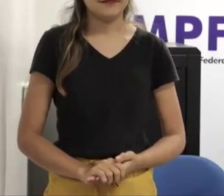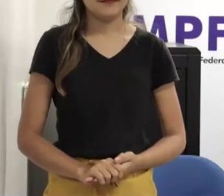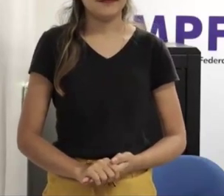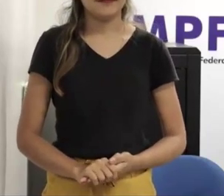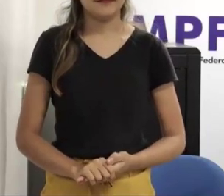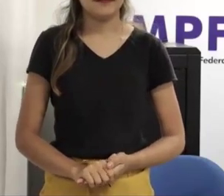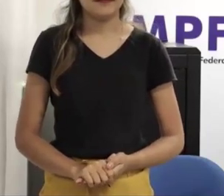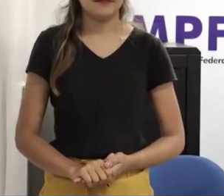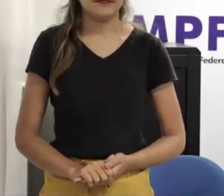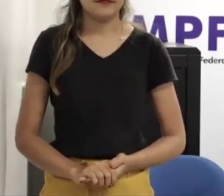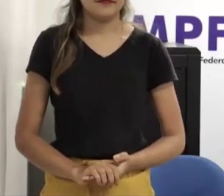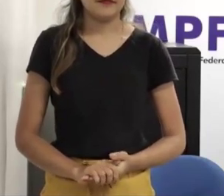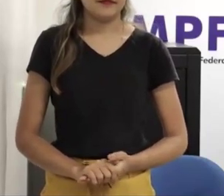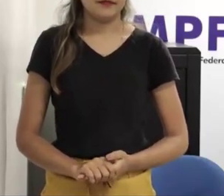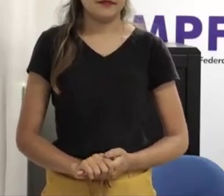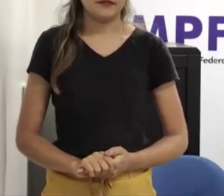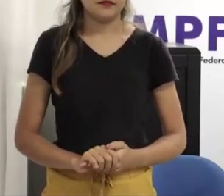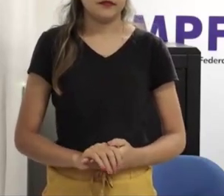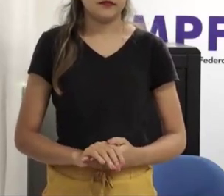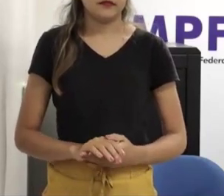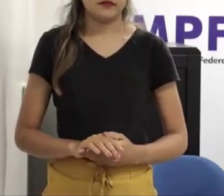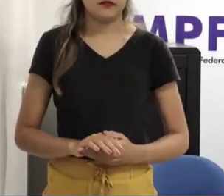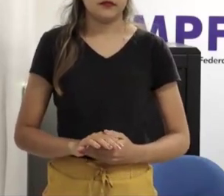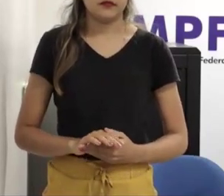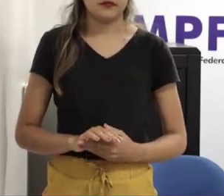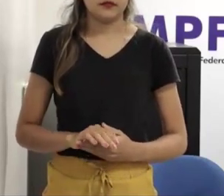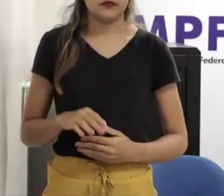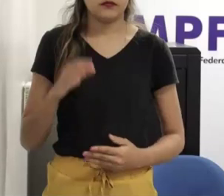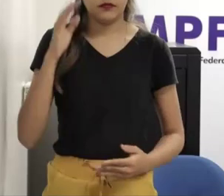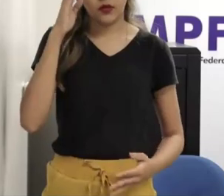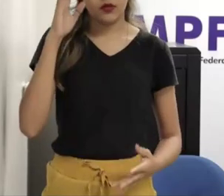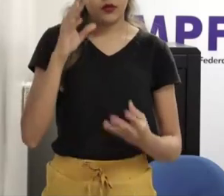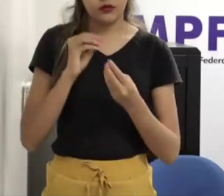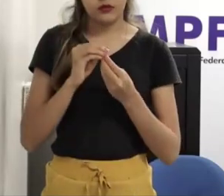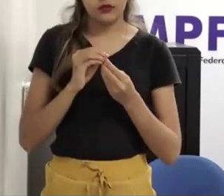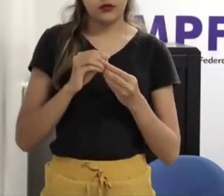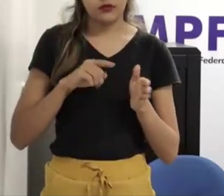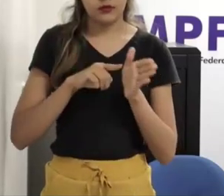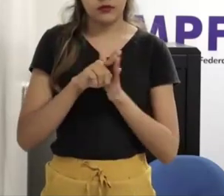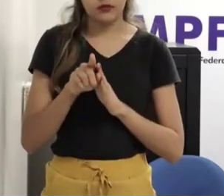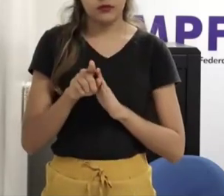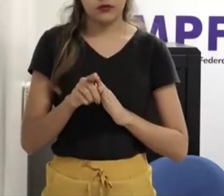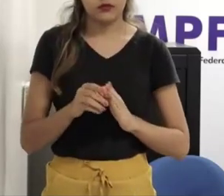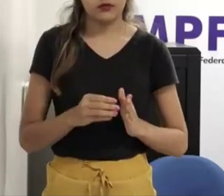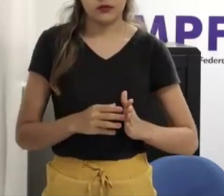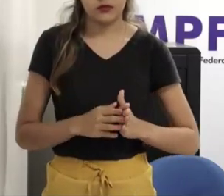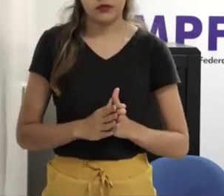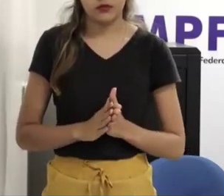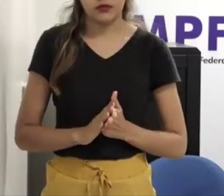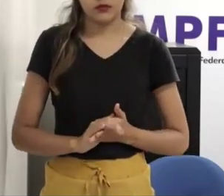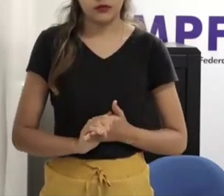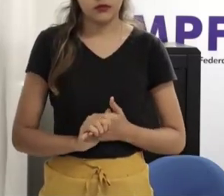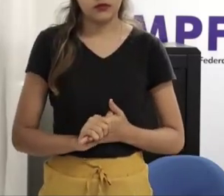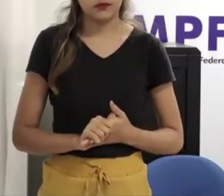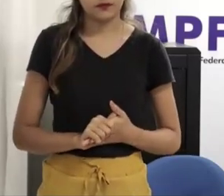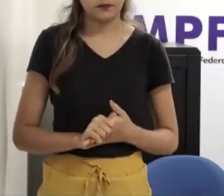bom e aqui para concluir no chat a Giovana Vale comentou realmente o abusador segundo as